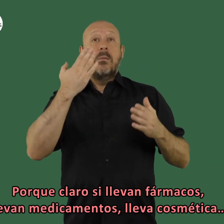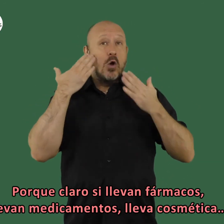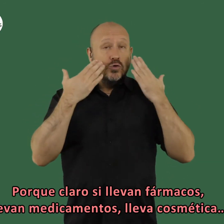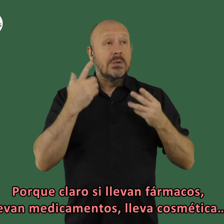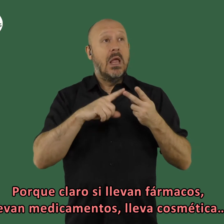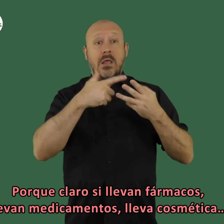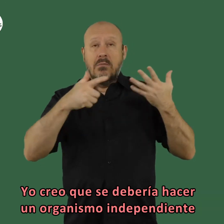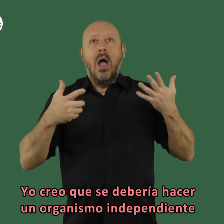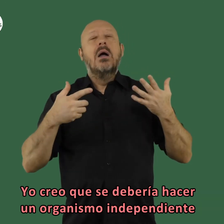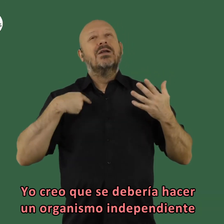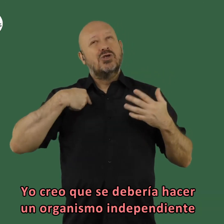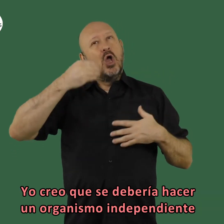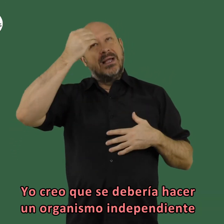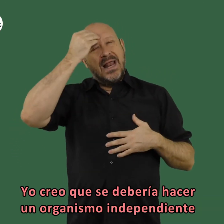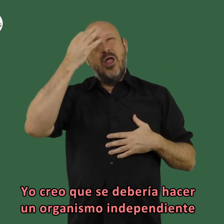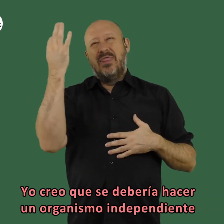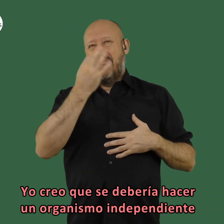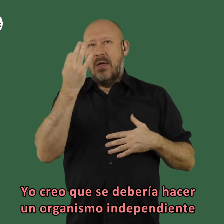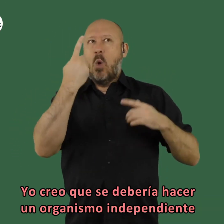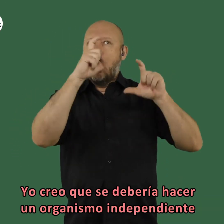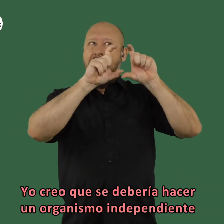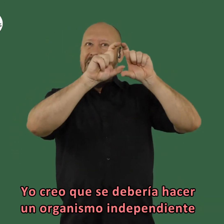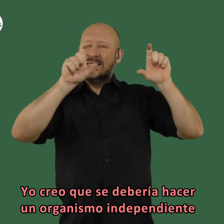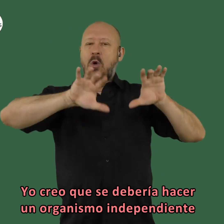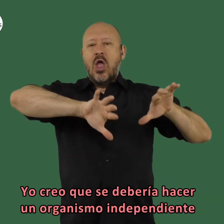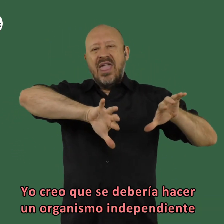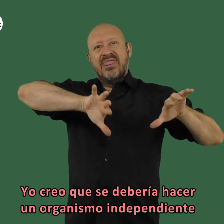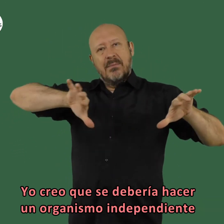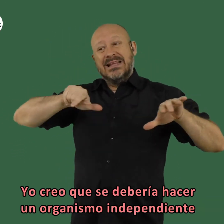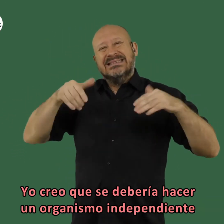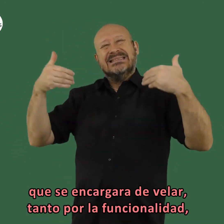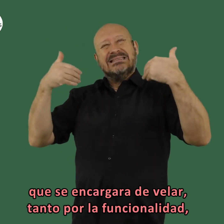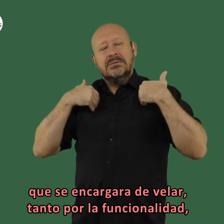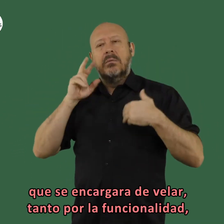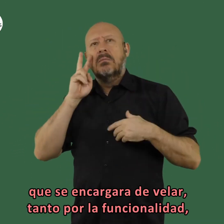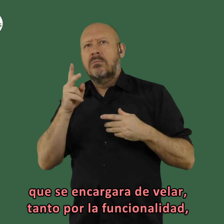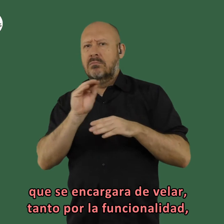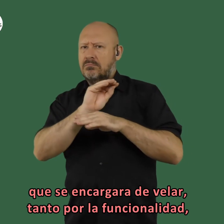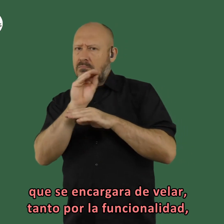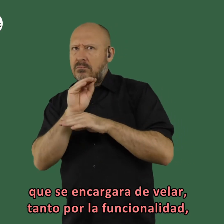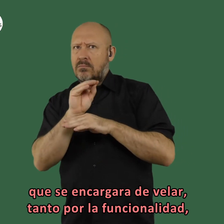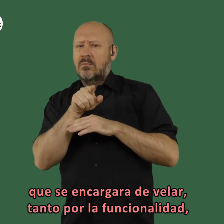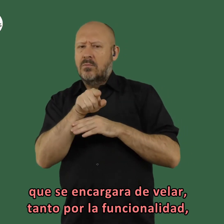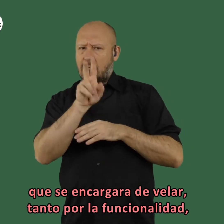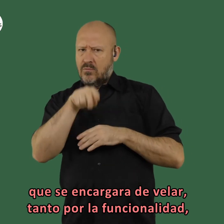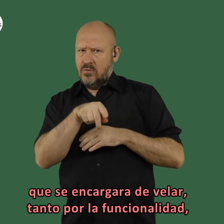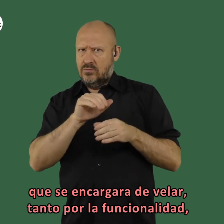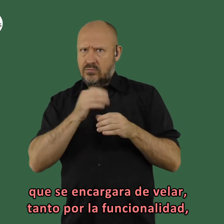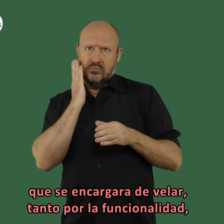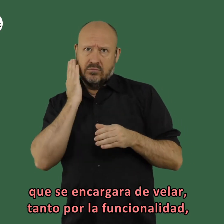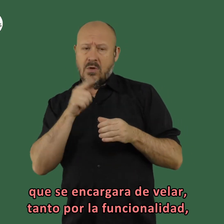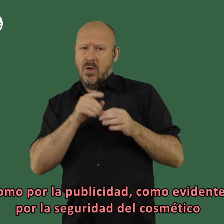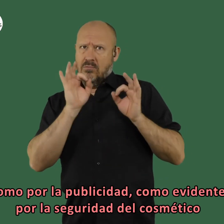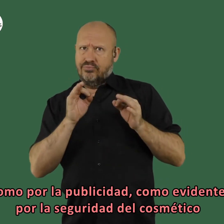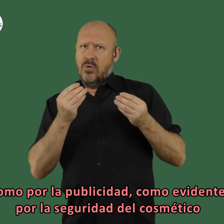medicamentos lleva cosmética lleva tal pues creo que se debería hacer un organismo independiente que se encargará de velar tanto por la